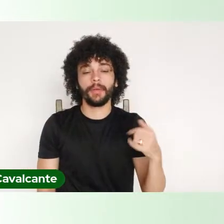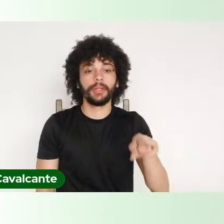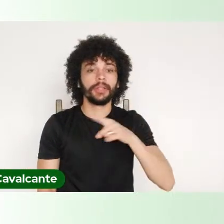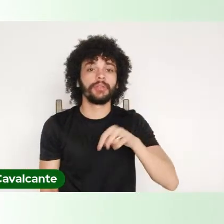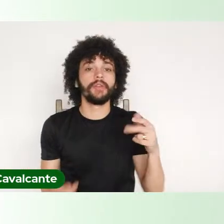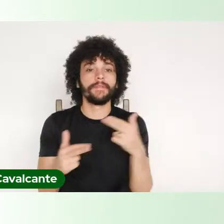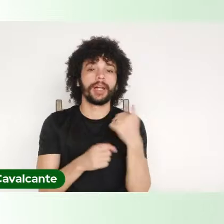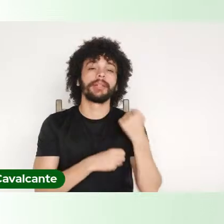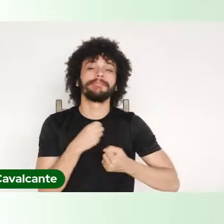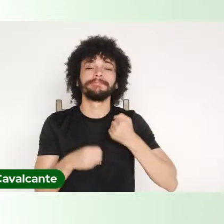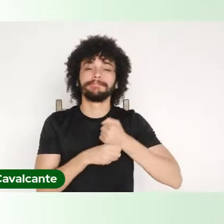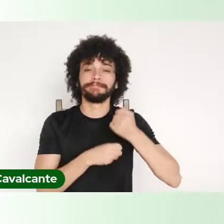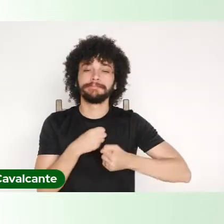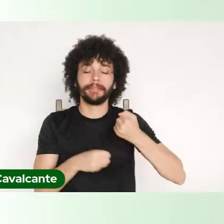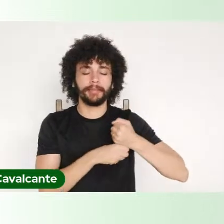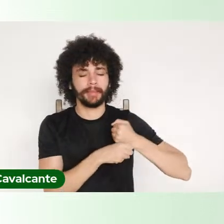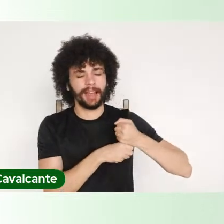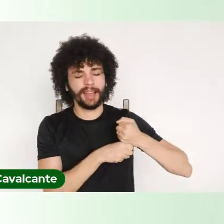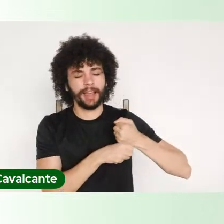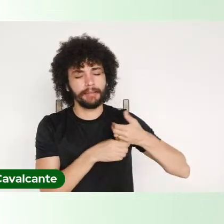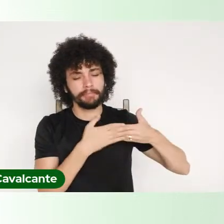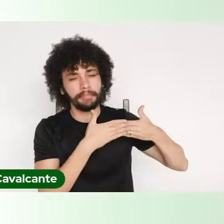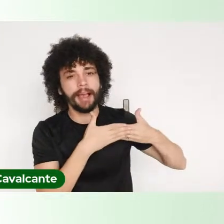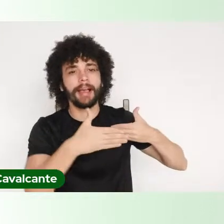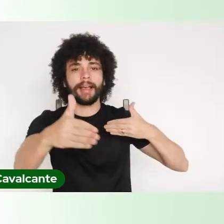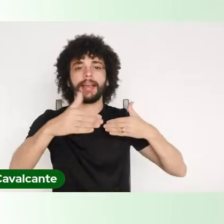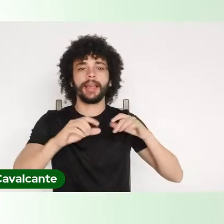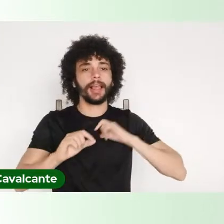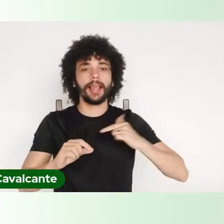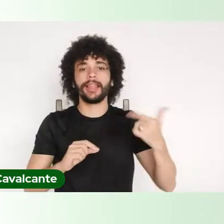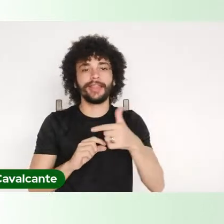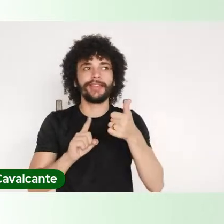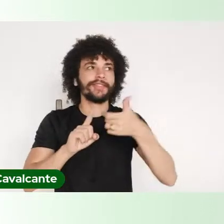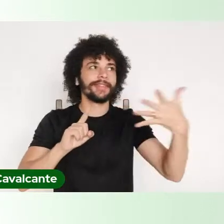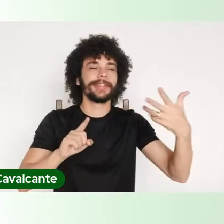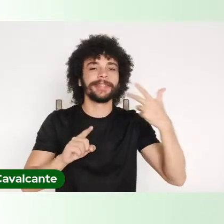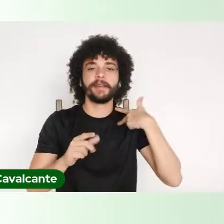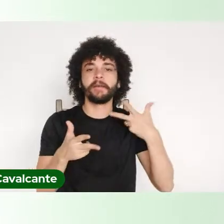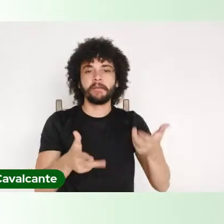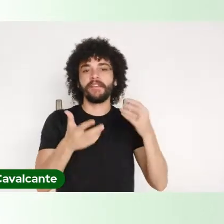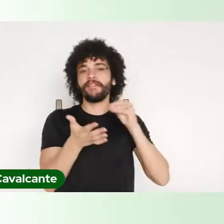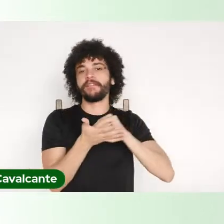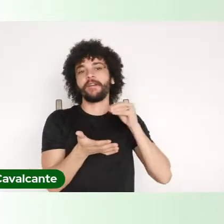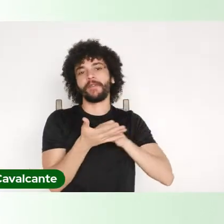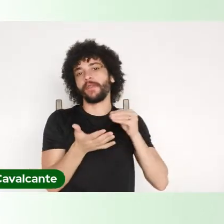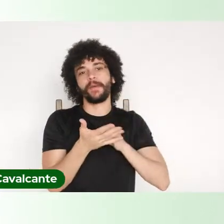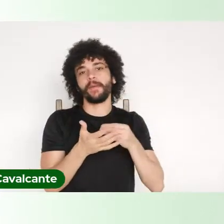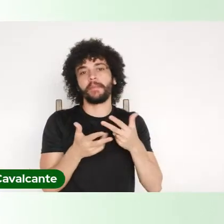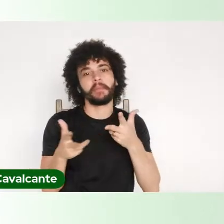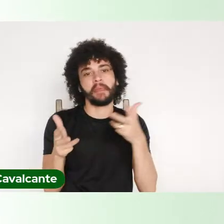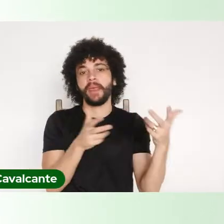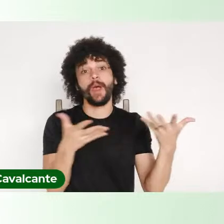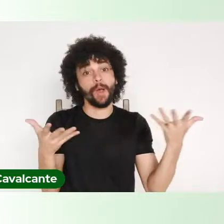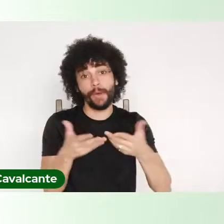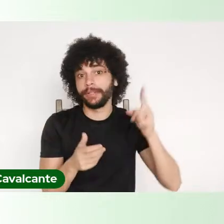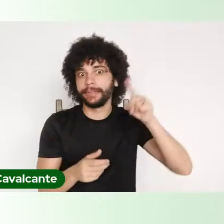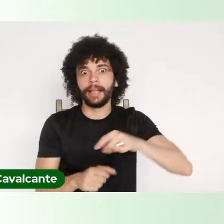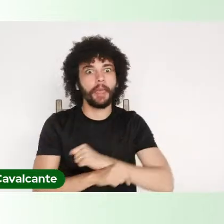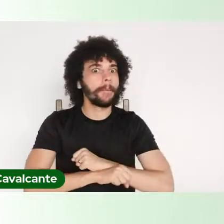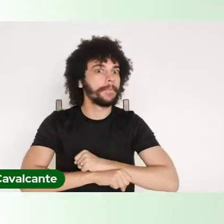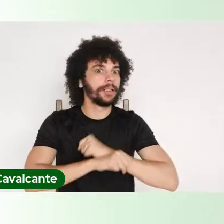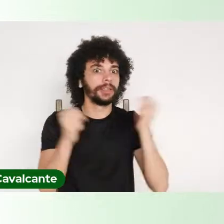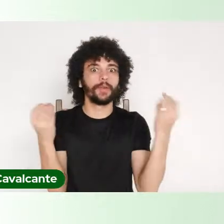anos, a extensão não foi vista nessa perspectiva, hoje é impossível